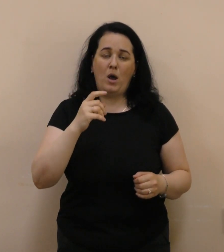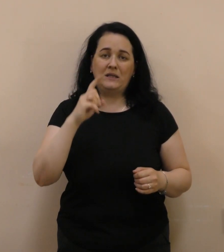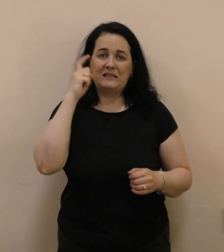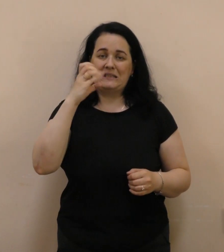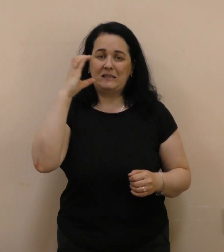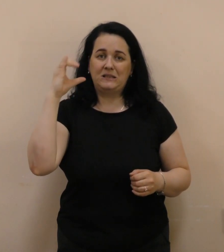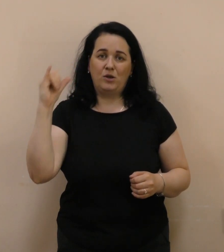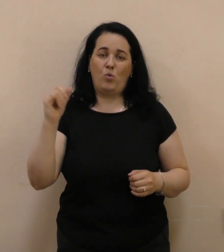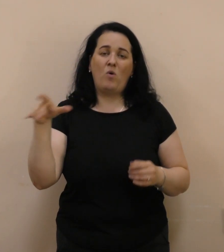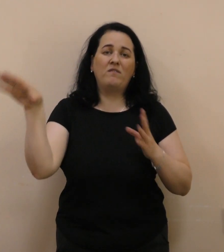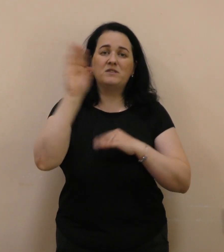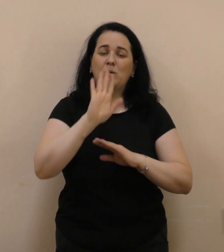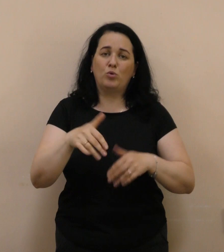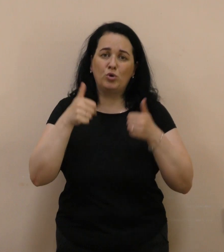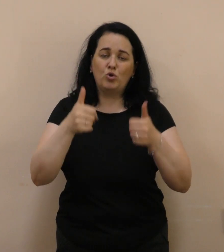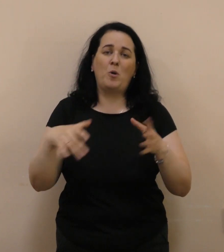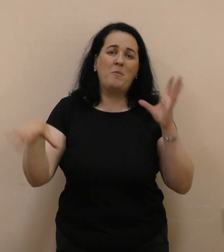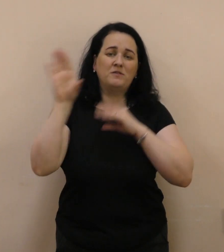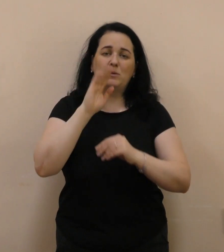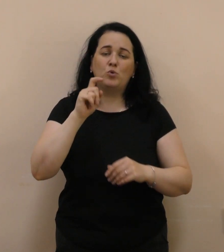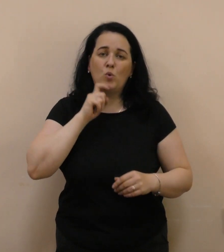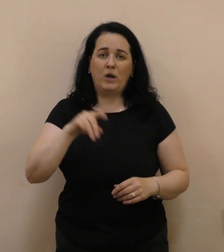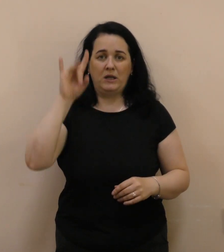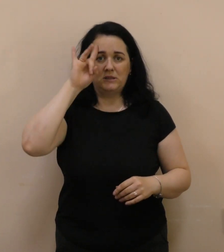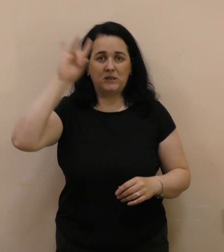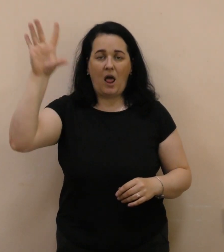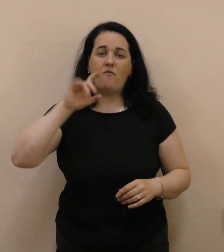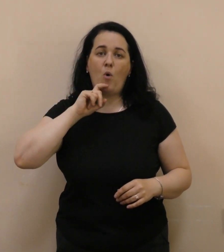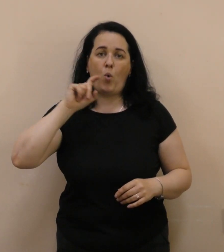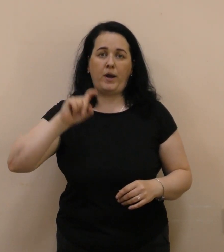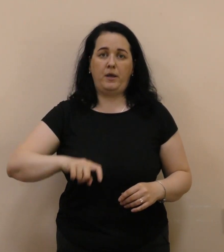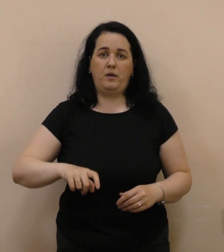силам України. Все буде добре, все буде Україна. Слава Україні!